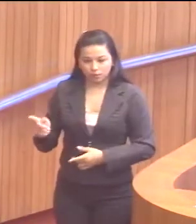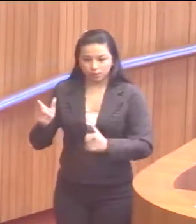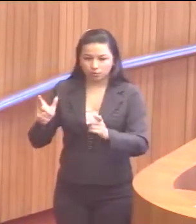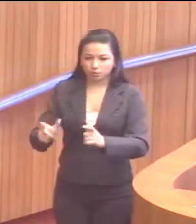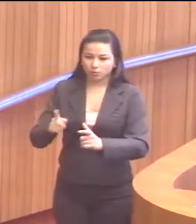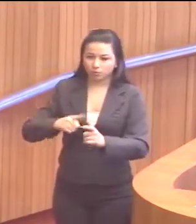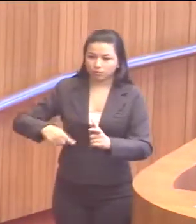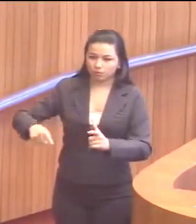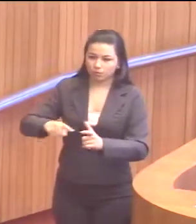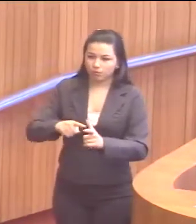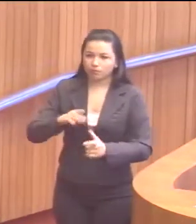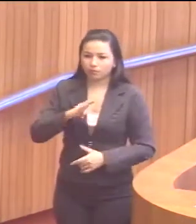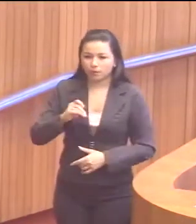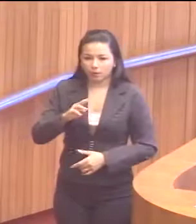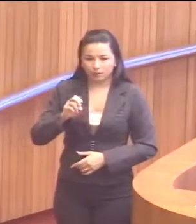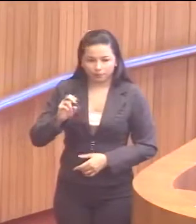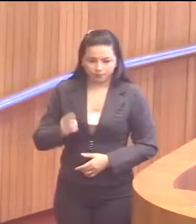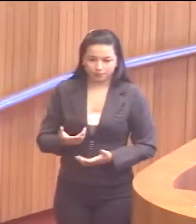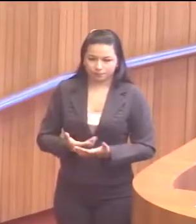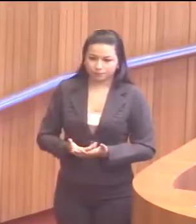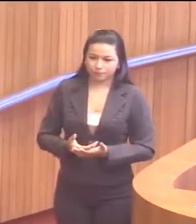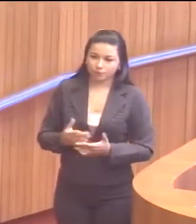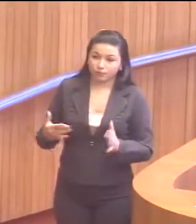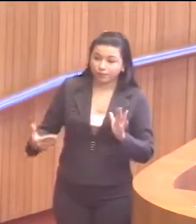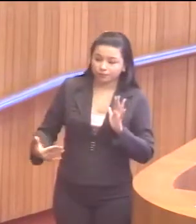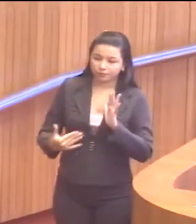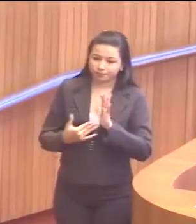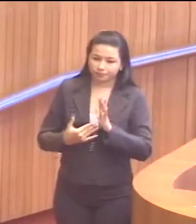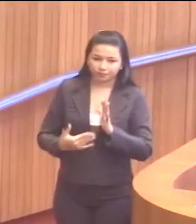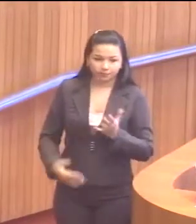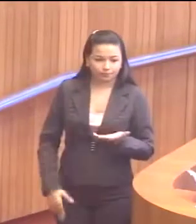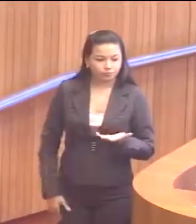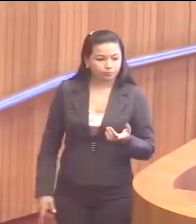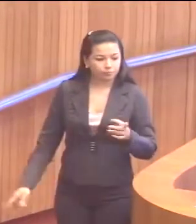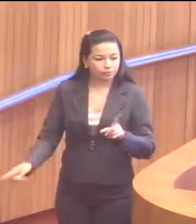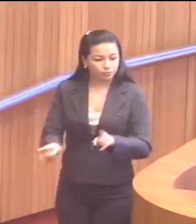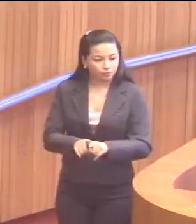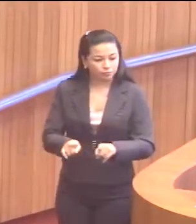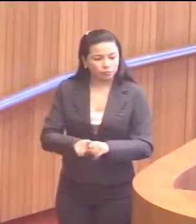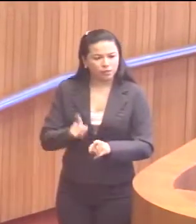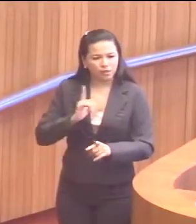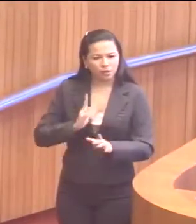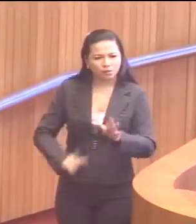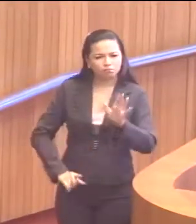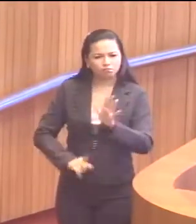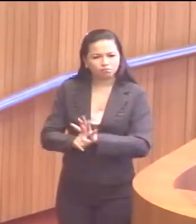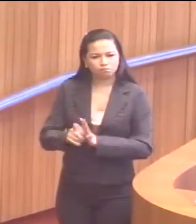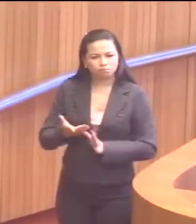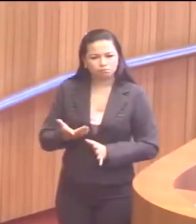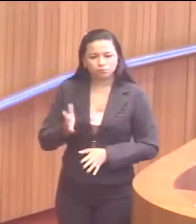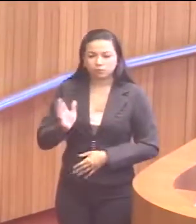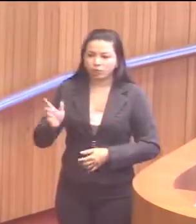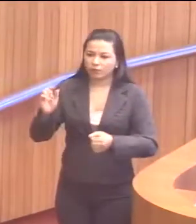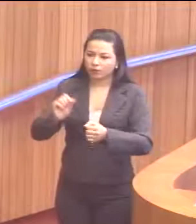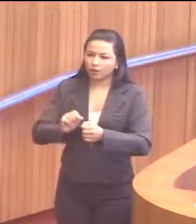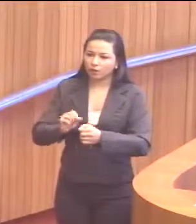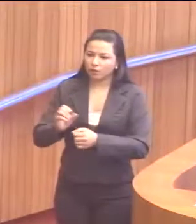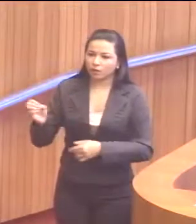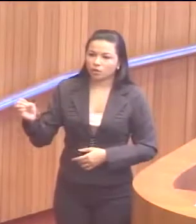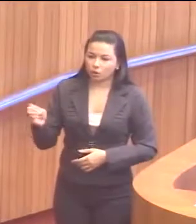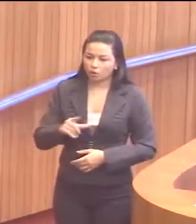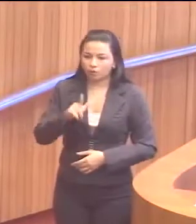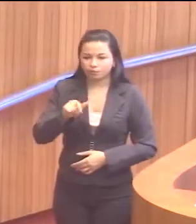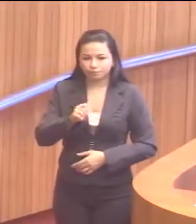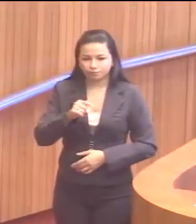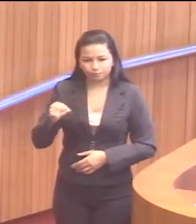do Campo de Bacabal. E, finalmente, inclusive, há um questionamento porque já foi feita uma